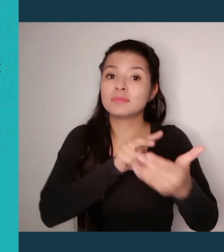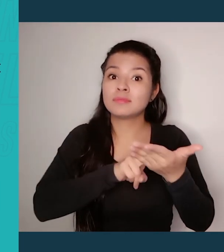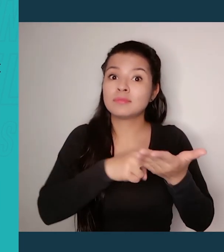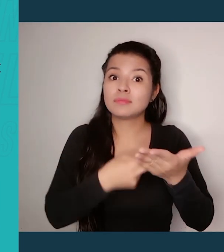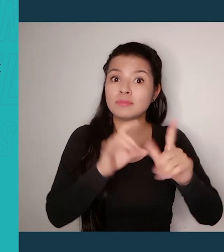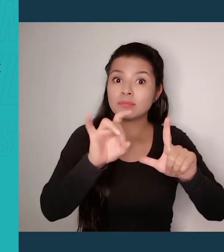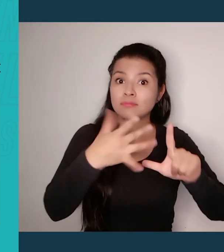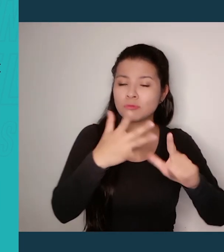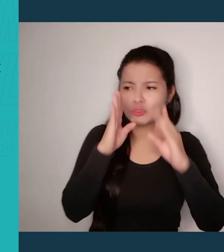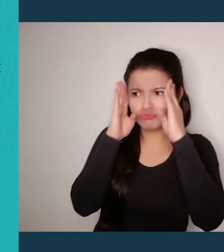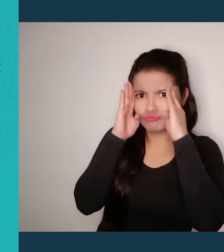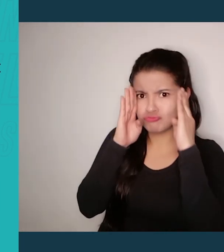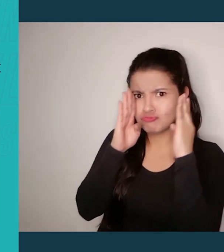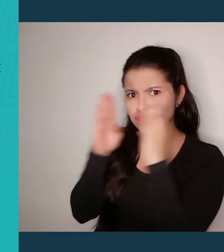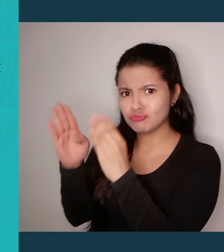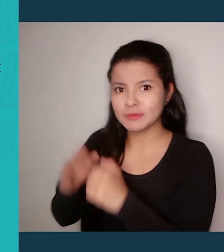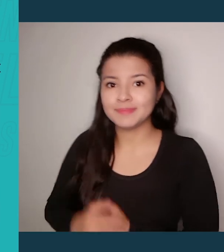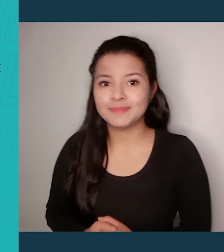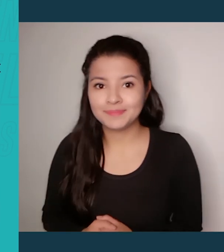Para atención al usuario sordo.